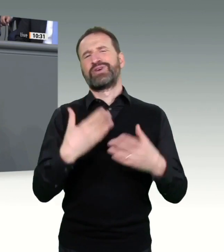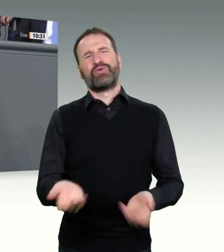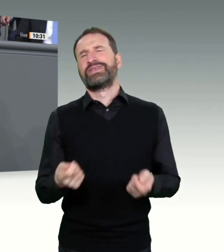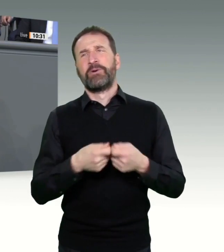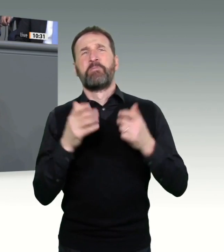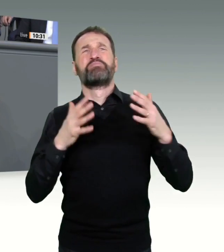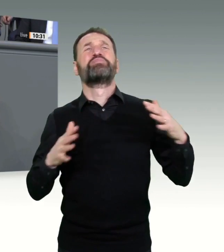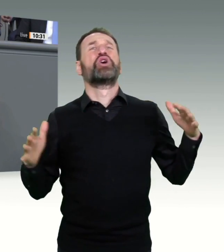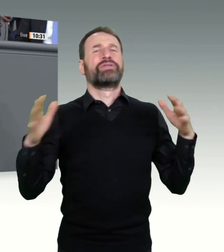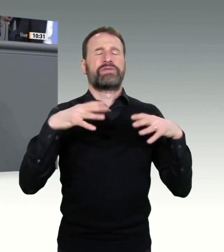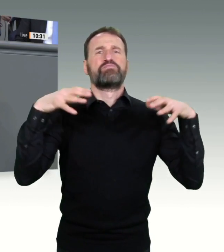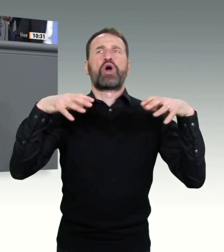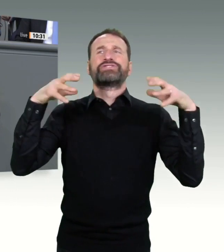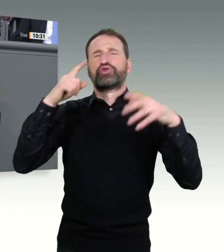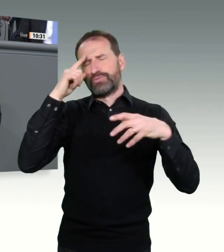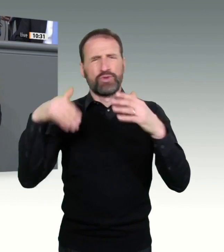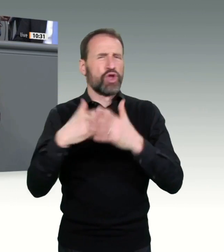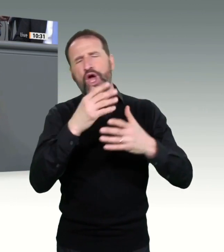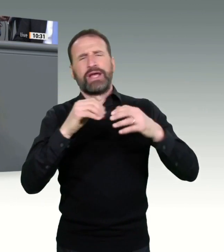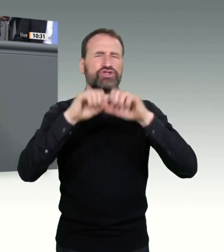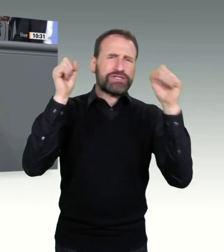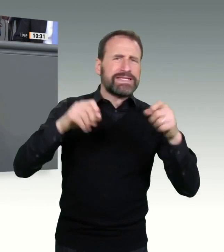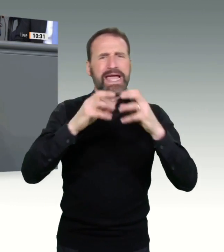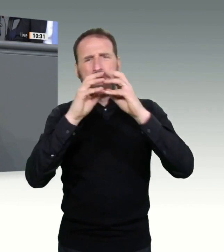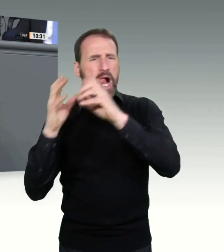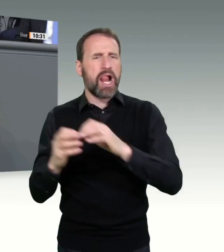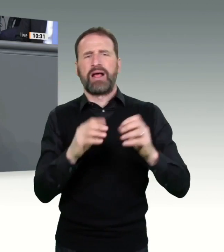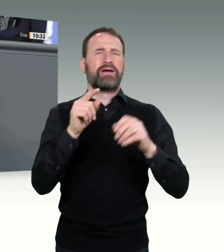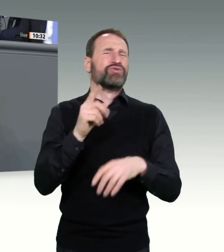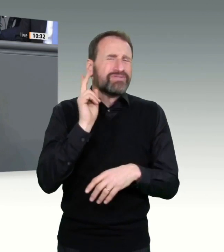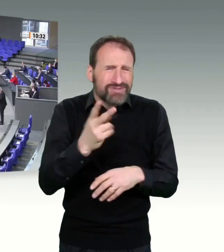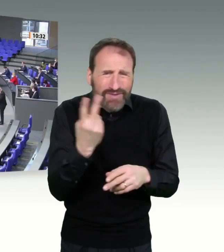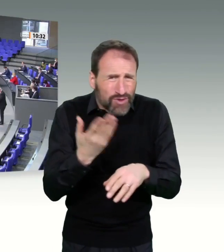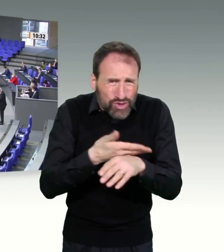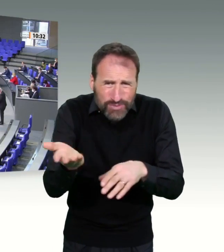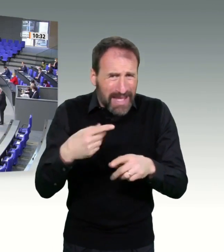wir mal auf dem Weg weitermachen, der verabredet ist. Ich bedanke mich für die Aufmerksamkeit. Vielen Dank.